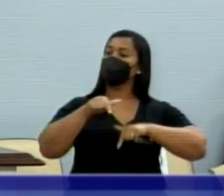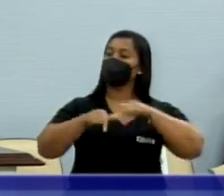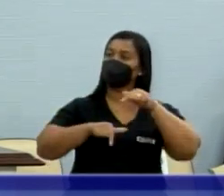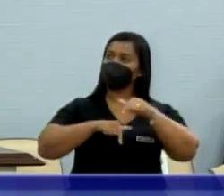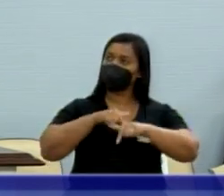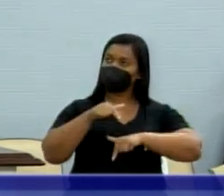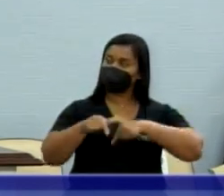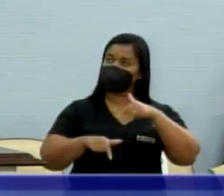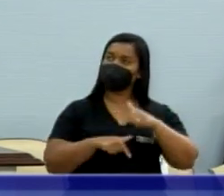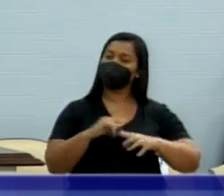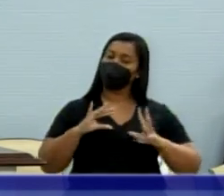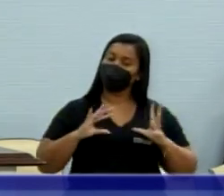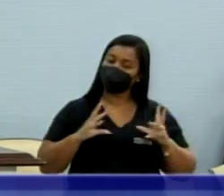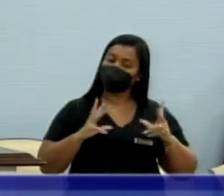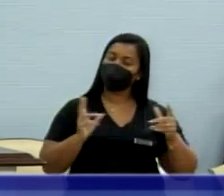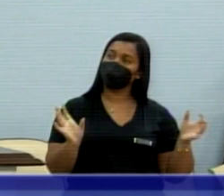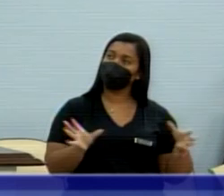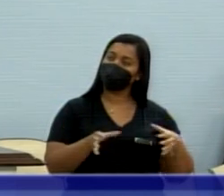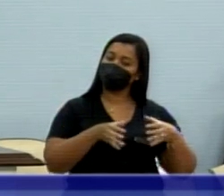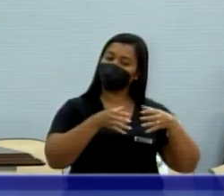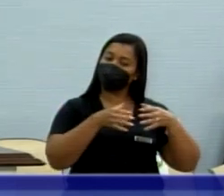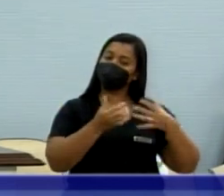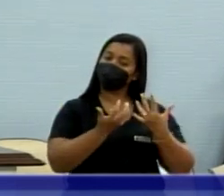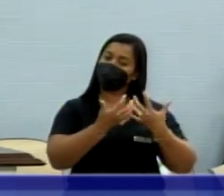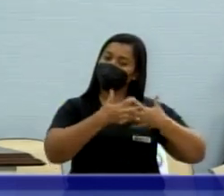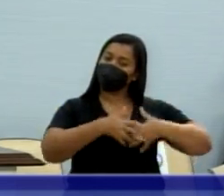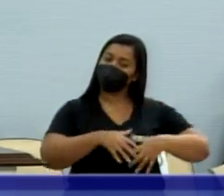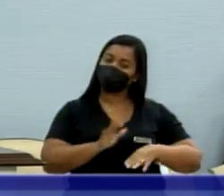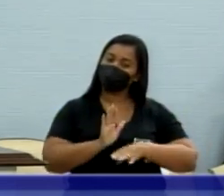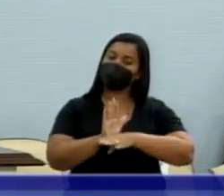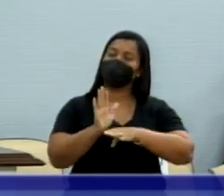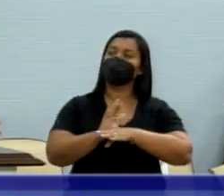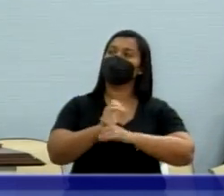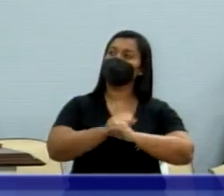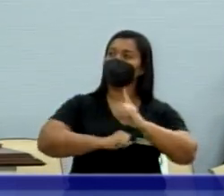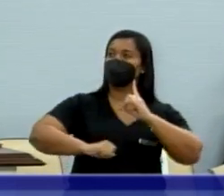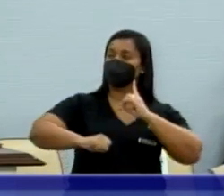que o Rota faz em benefício da nossa sociedade.